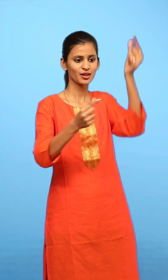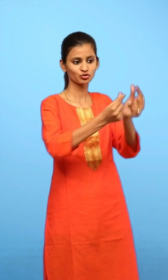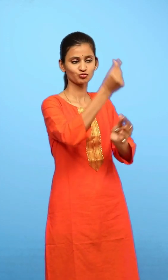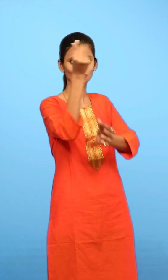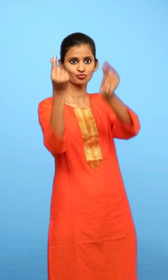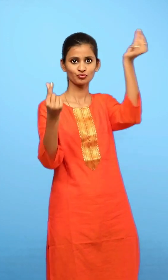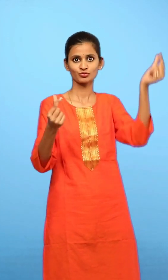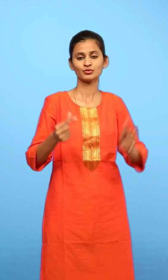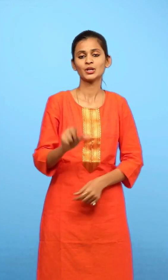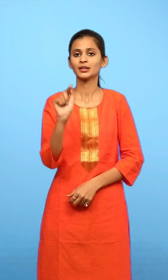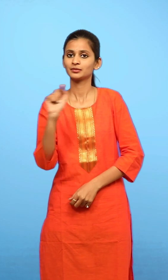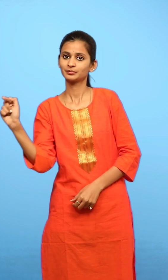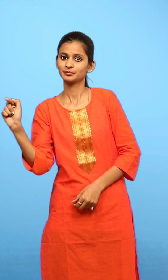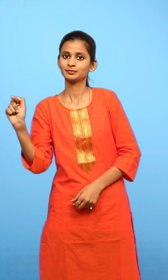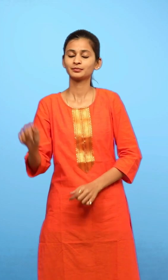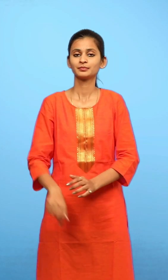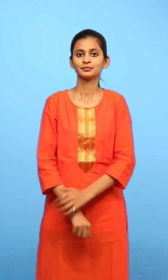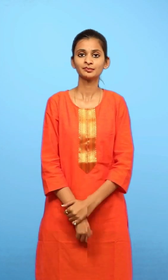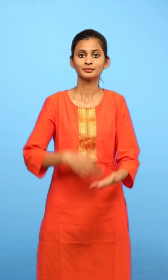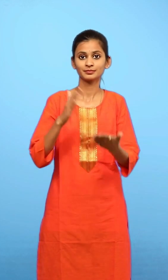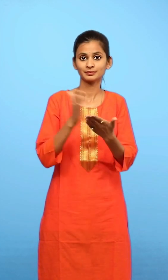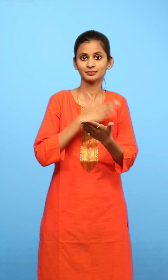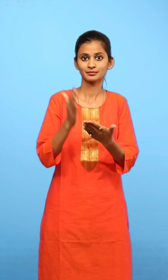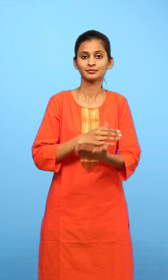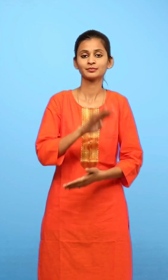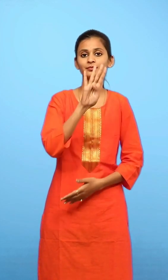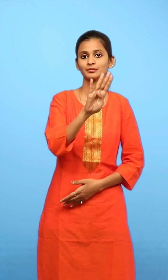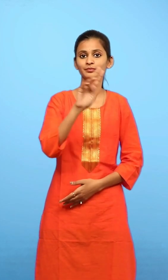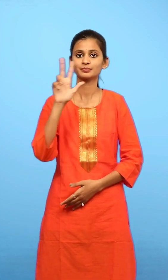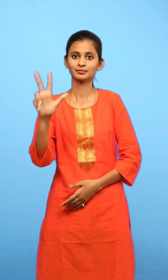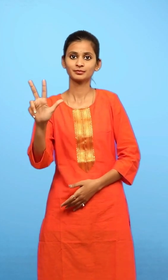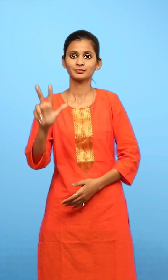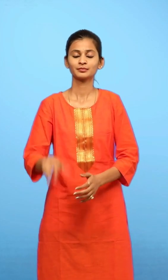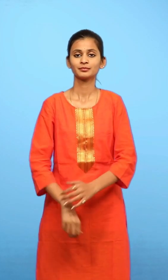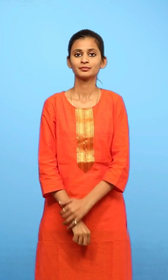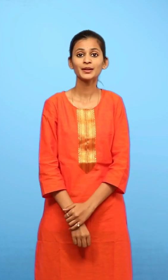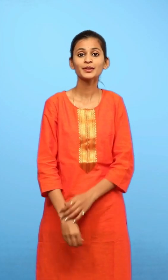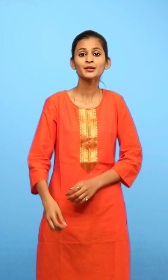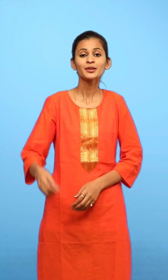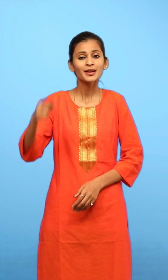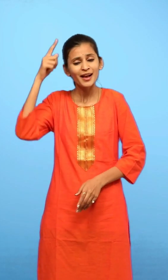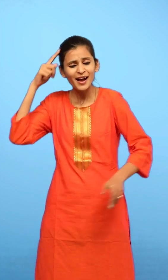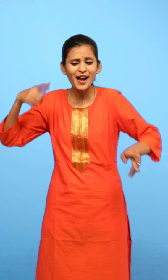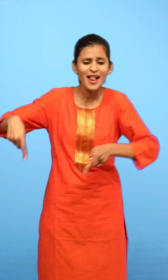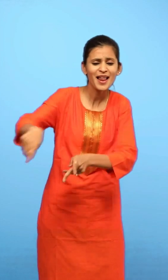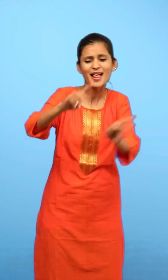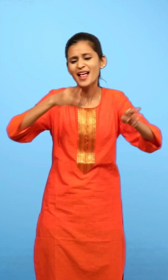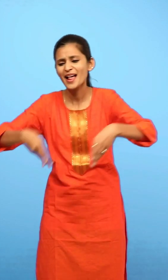डाल, रिक्तिस्थान प्रिष्ठ अड़्तालीस महके सारी